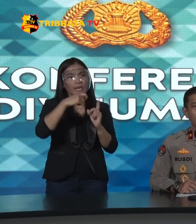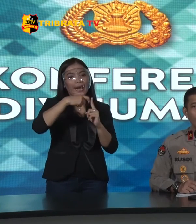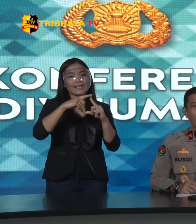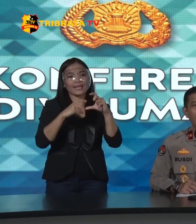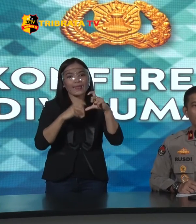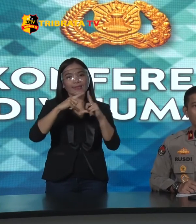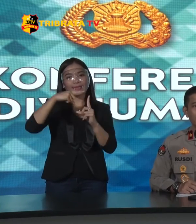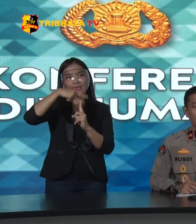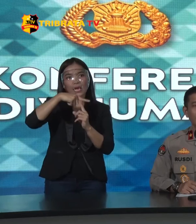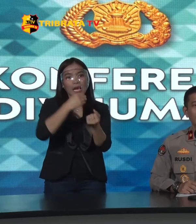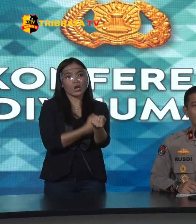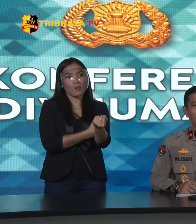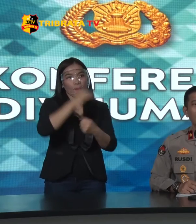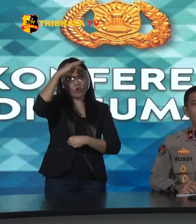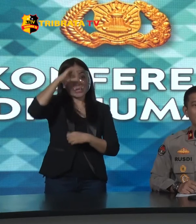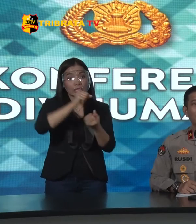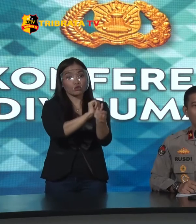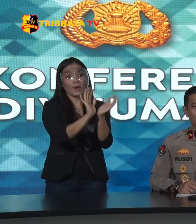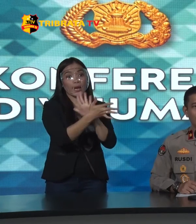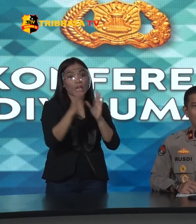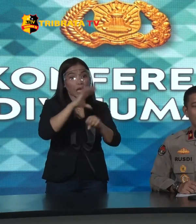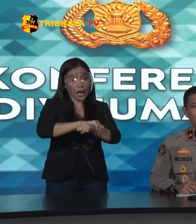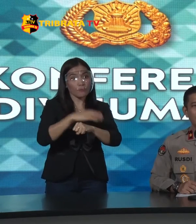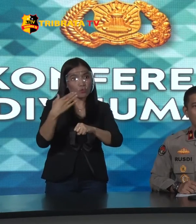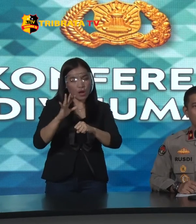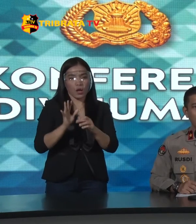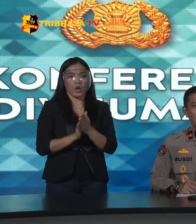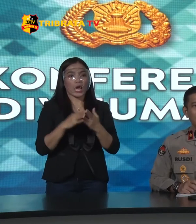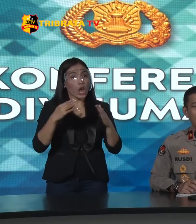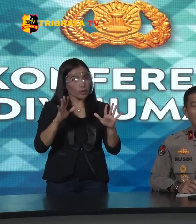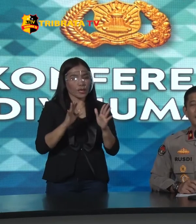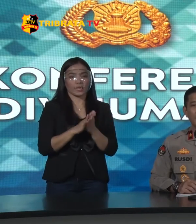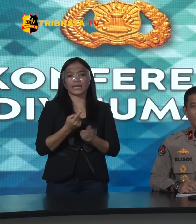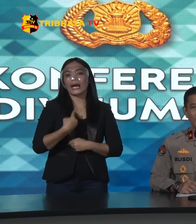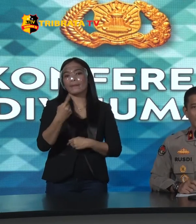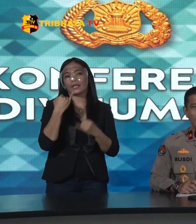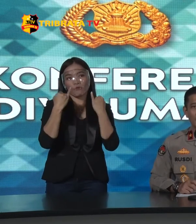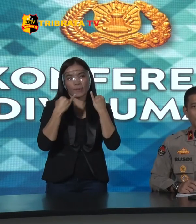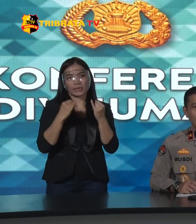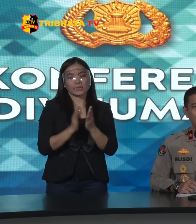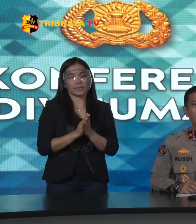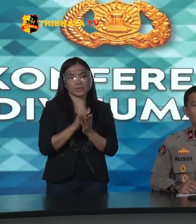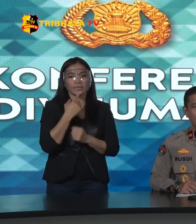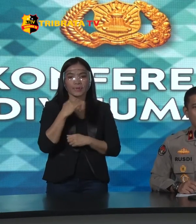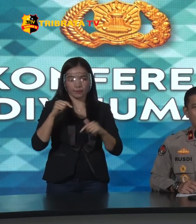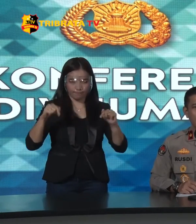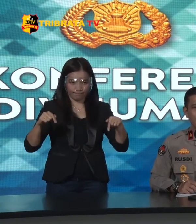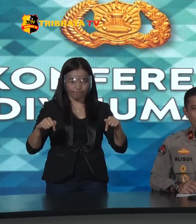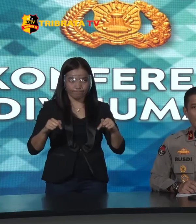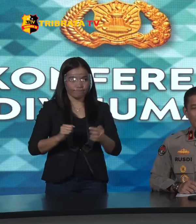Pak? Belum ada Nanti Kalau ada pasti tahu Rekan-rekan pasti tahu Akan kita informasikan Hal seperti ini